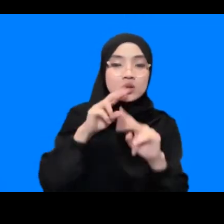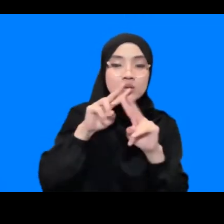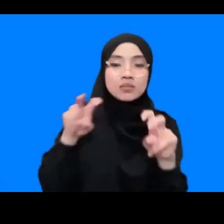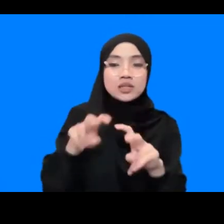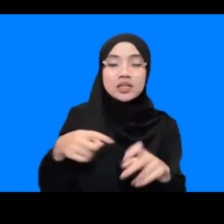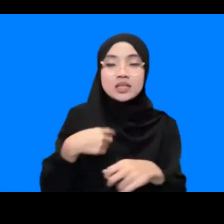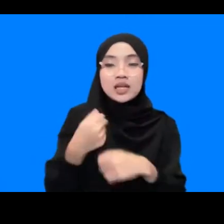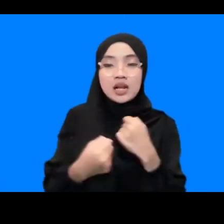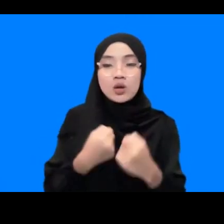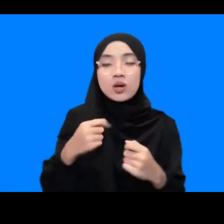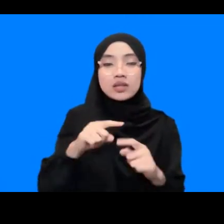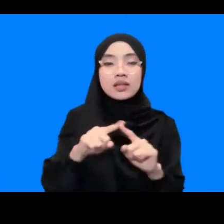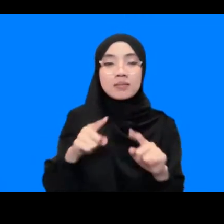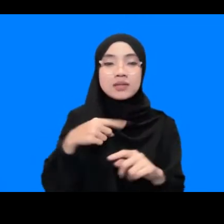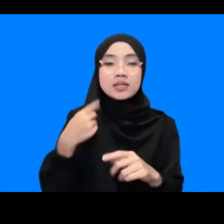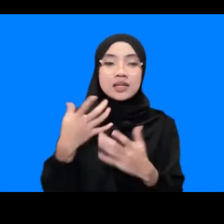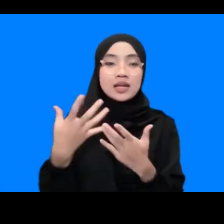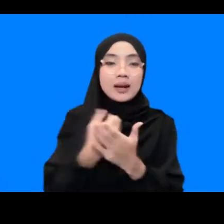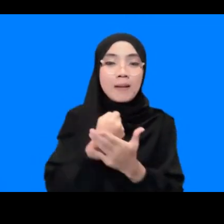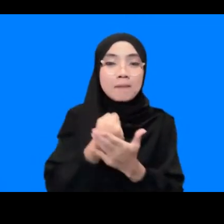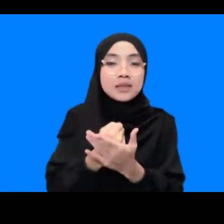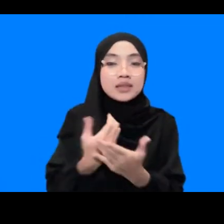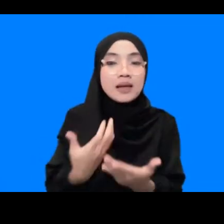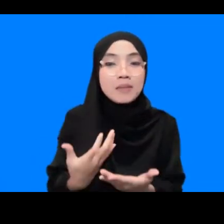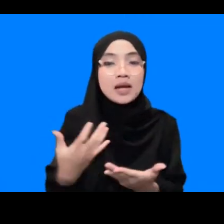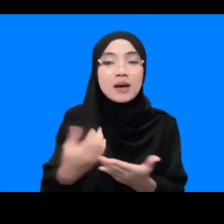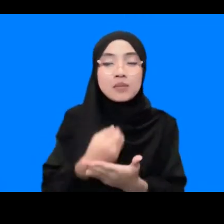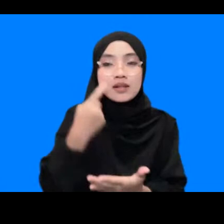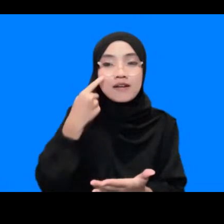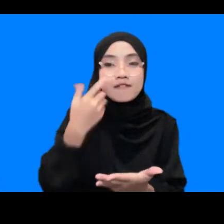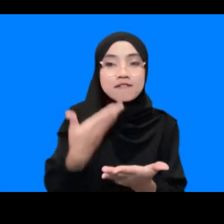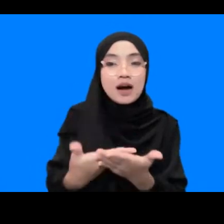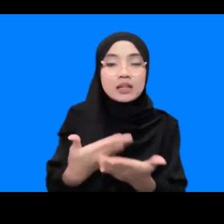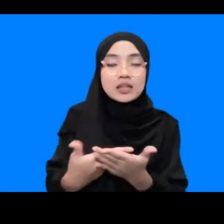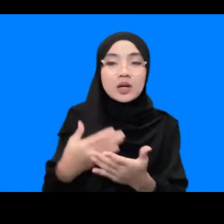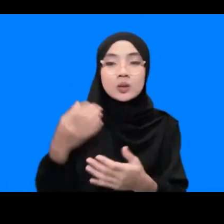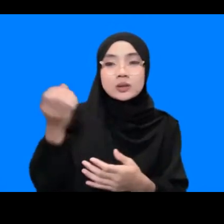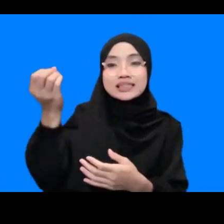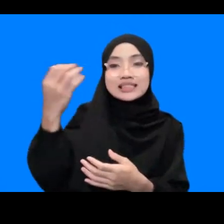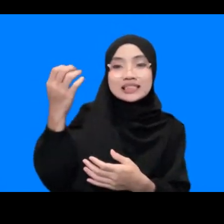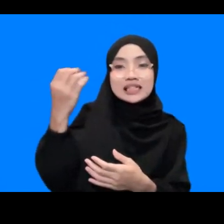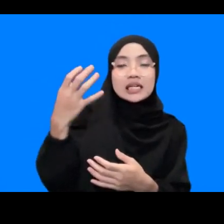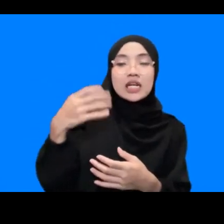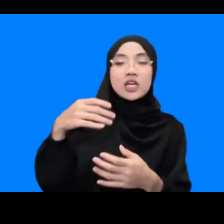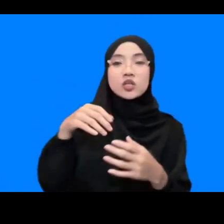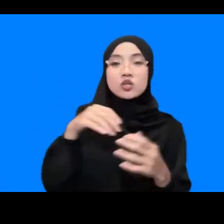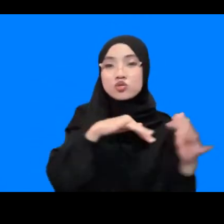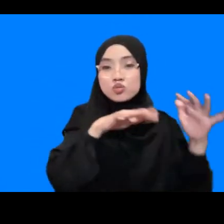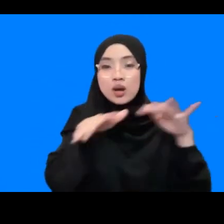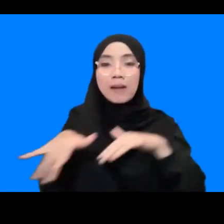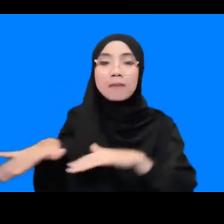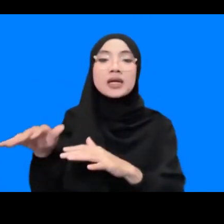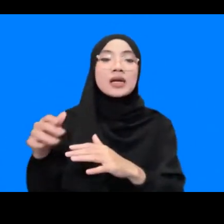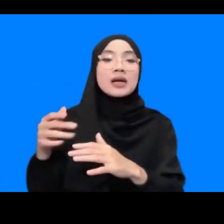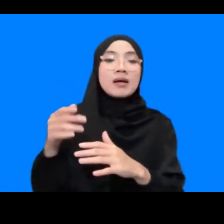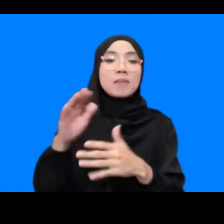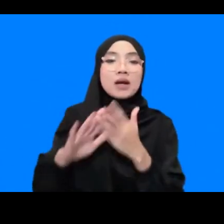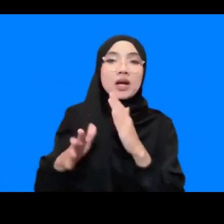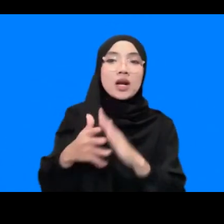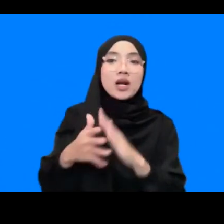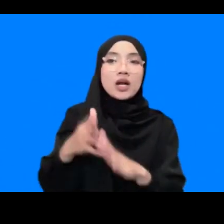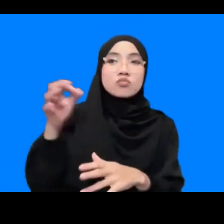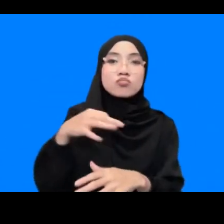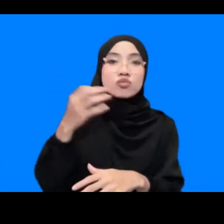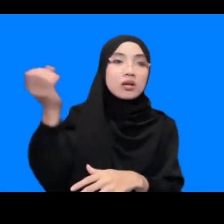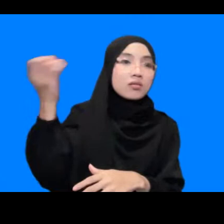tersebut namun kita mendapatkan fakta bahwa sirine tsunami yang ada di daerah itu pernah satu kali berbunyi karena